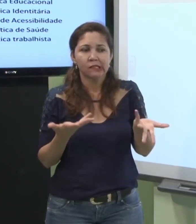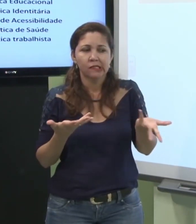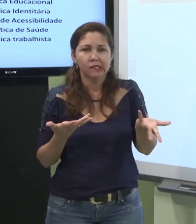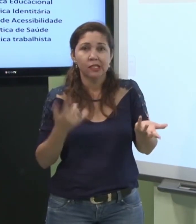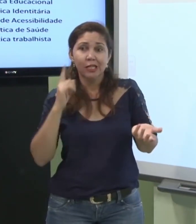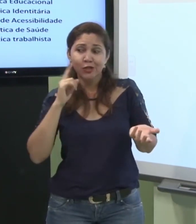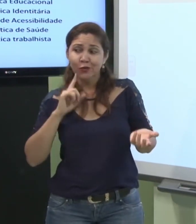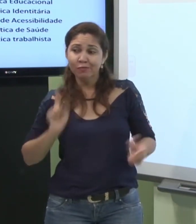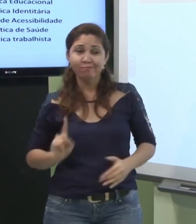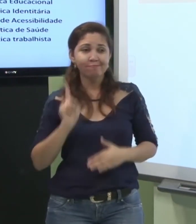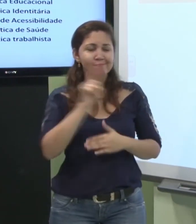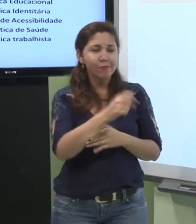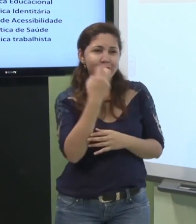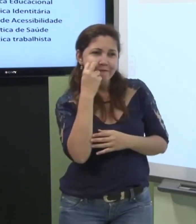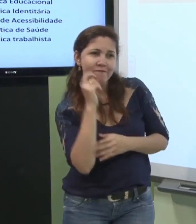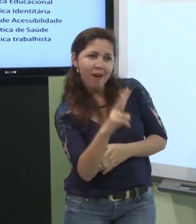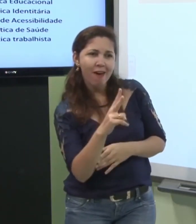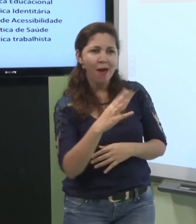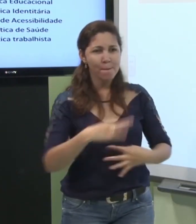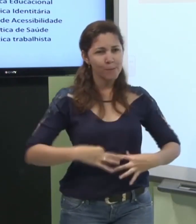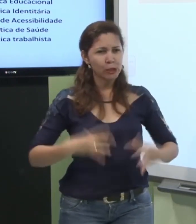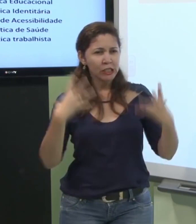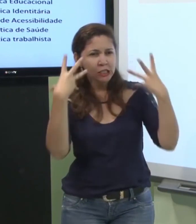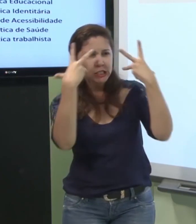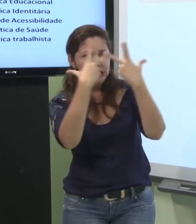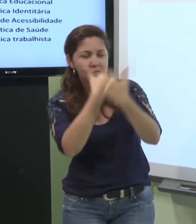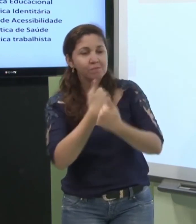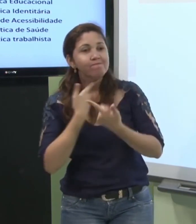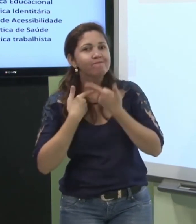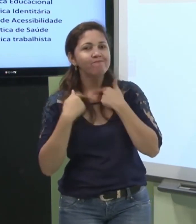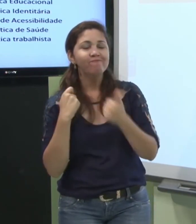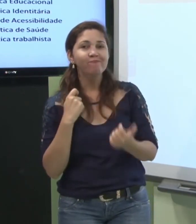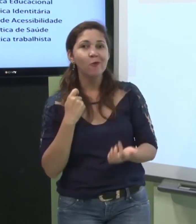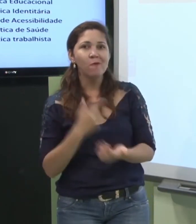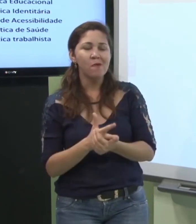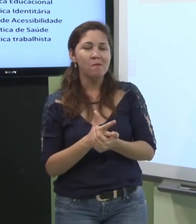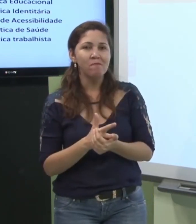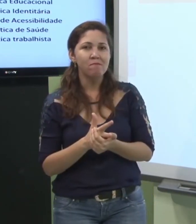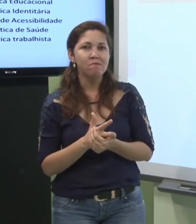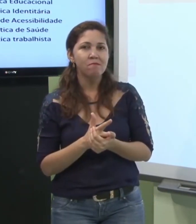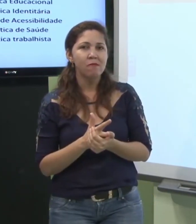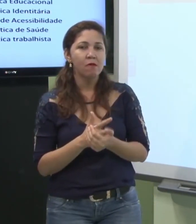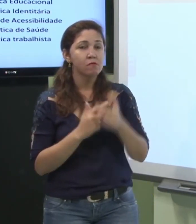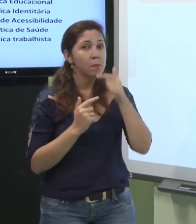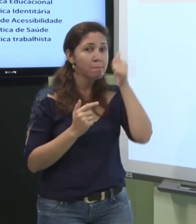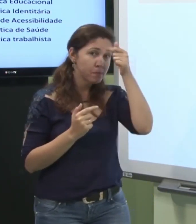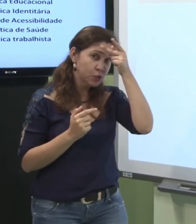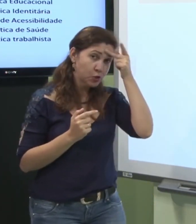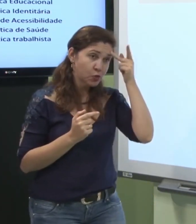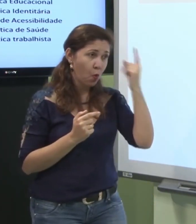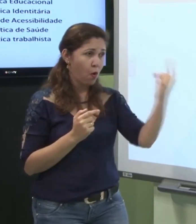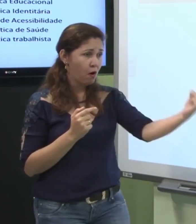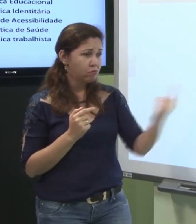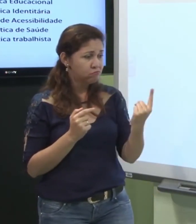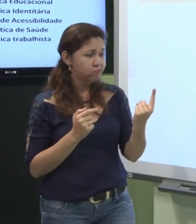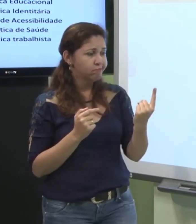quando nós chegamos que blusa linda eu quero comprar aí quando a pessoa vem atender